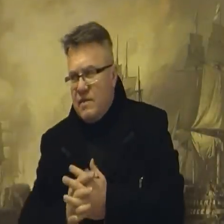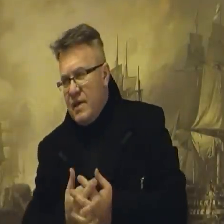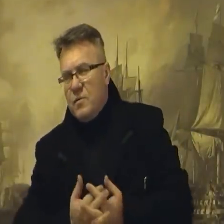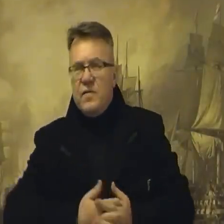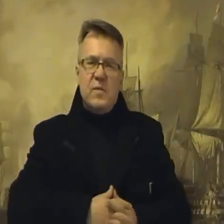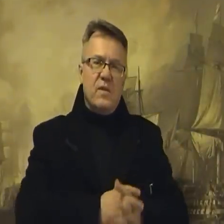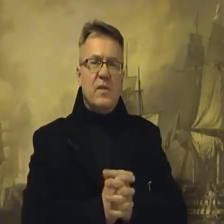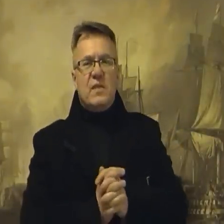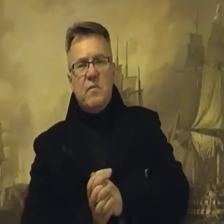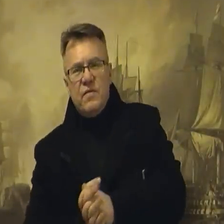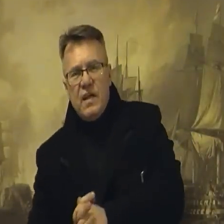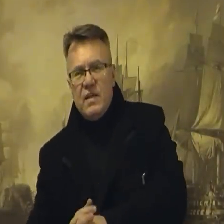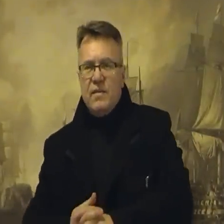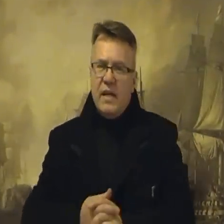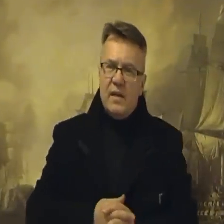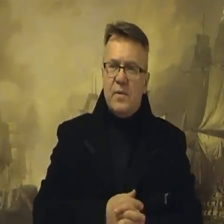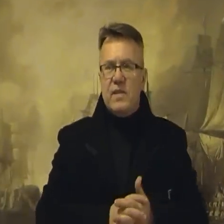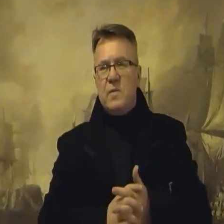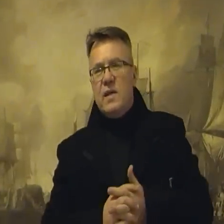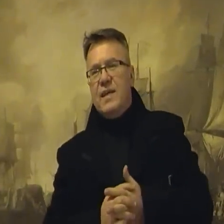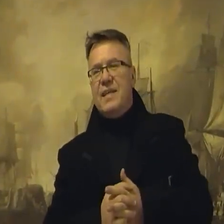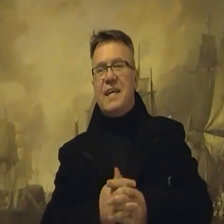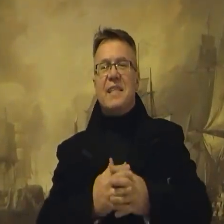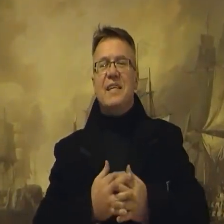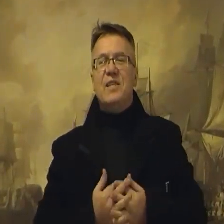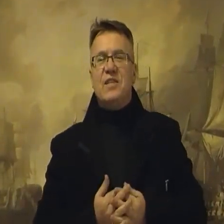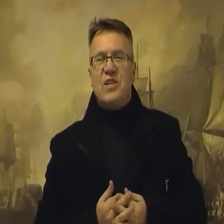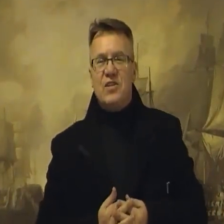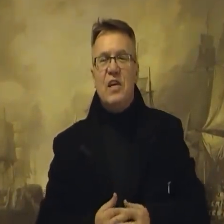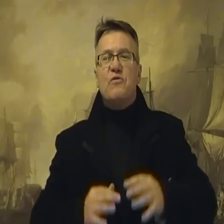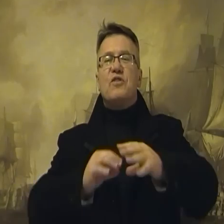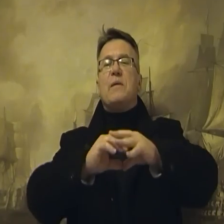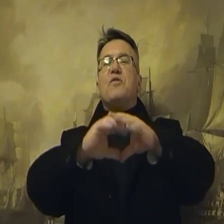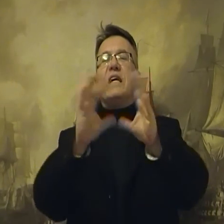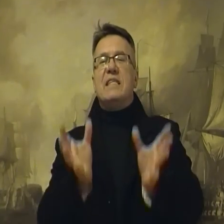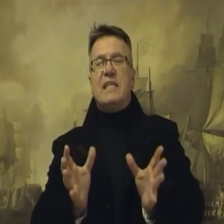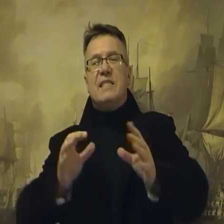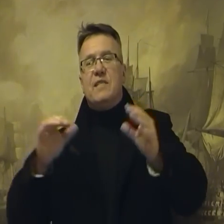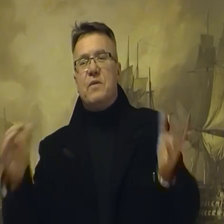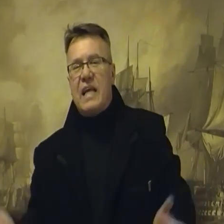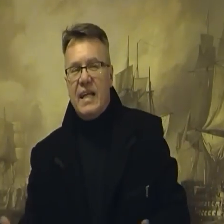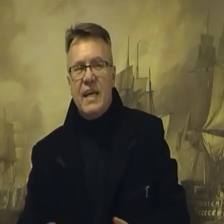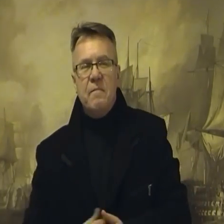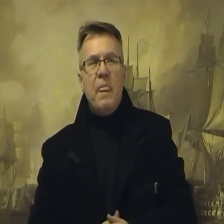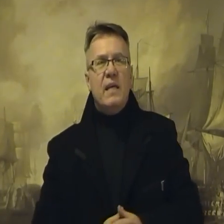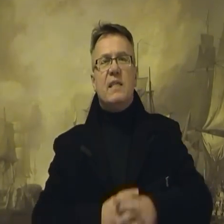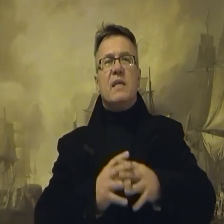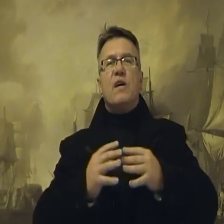nazywają powiedzmy, no tam sejmy walne, niewalne powiedzmy i tak dalej, inne rzeczy. Różne tam organizacje, spotkania i tych